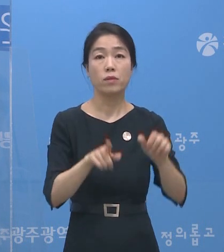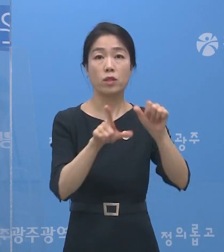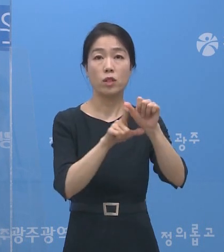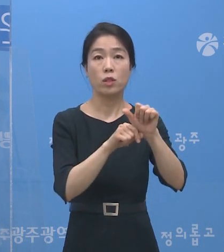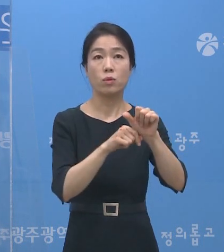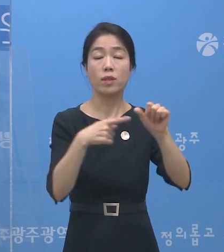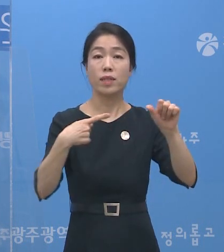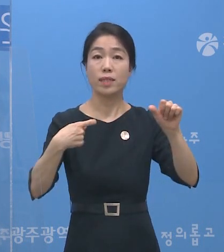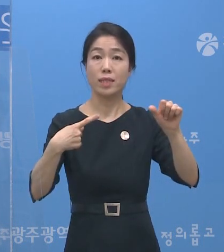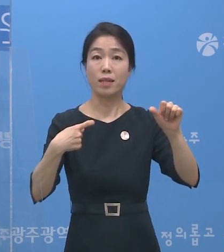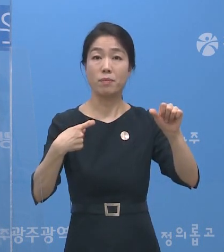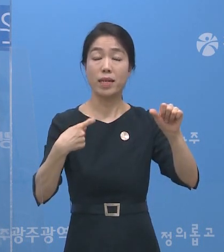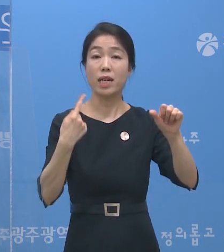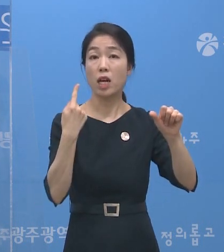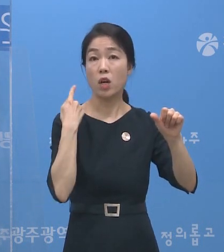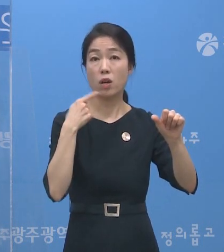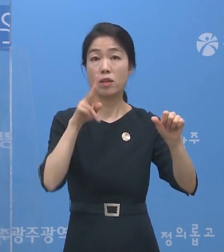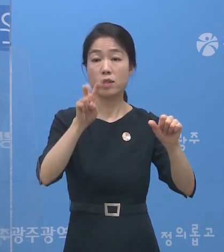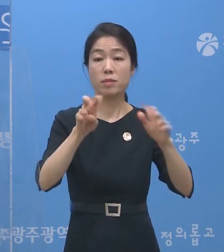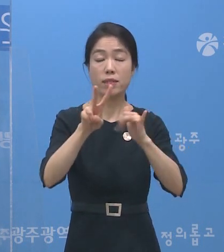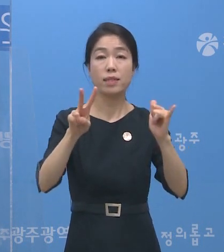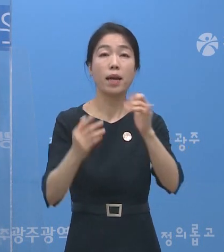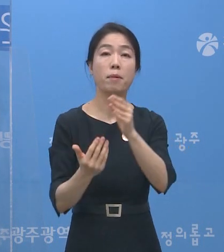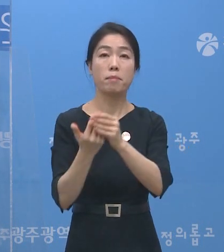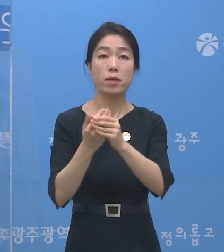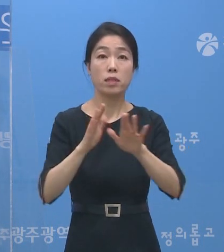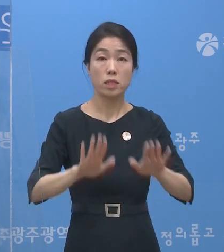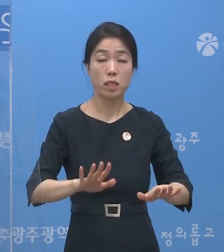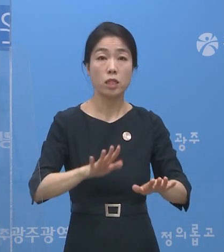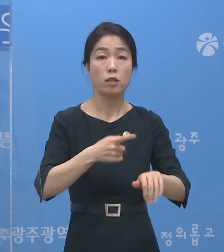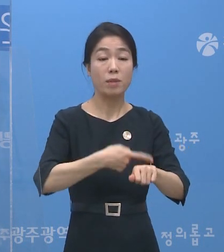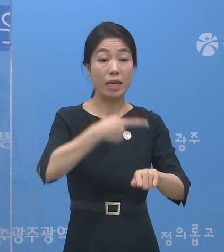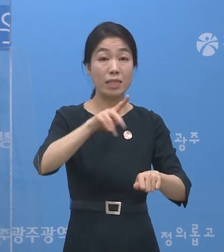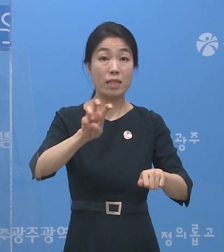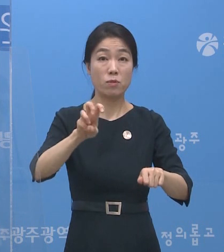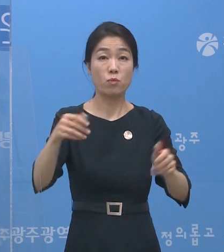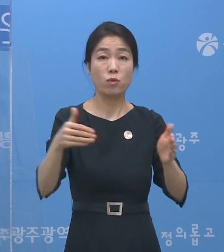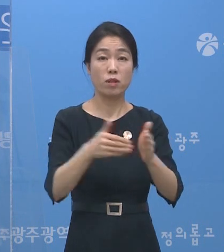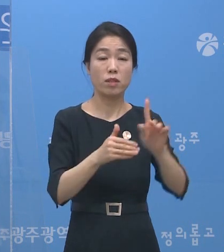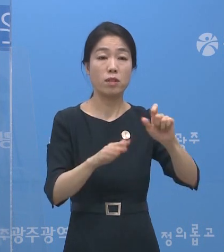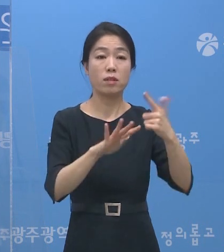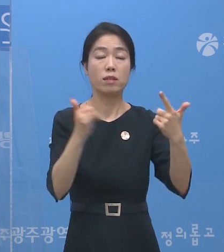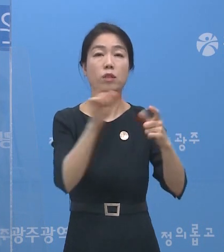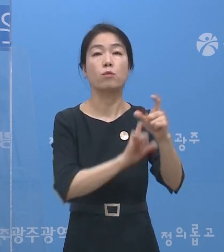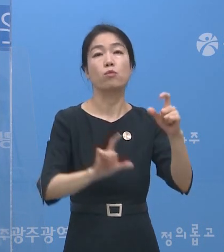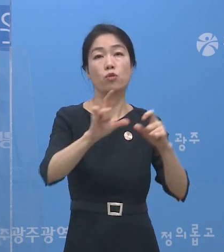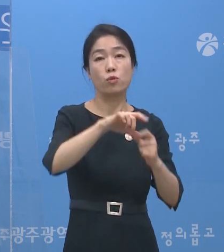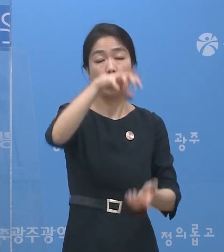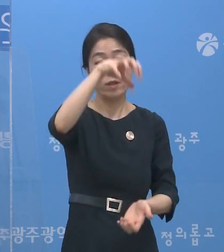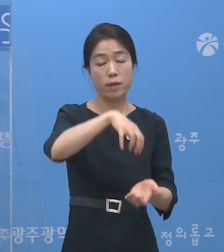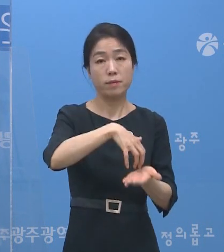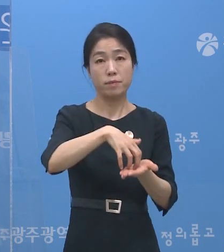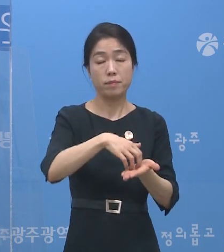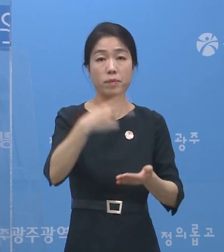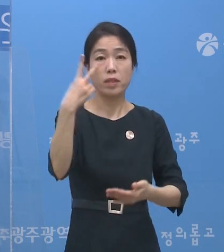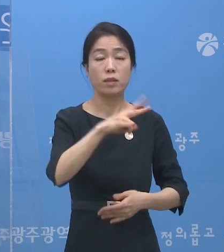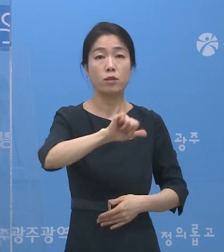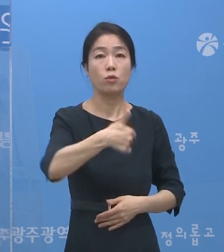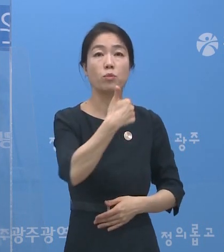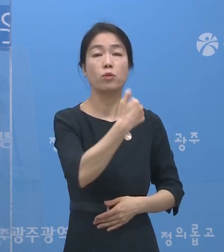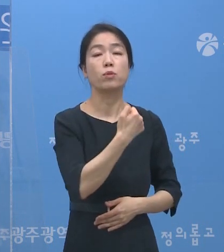11일 화요일 22명 발생했고 현재 이 시간까지 16명 추가됐습니다. 총 누적 확진자는 2